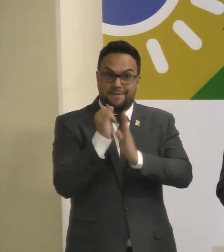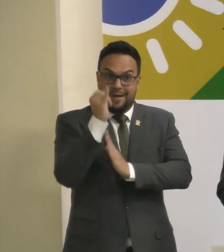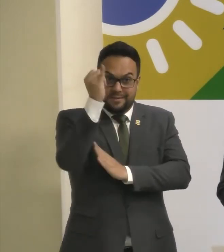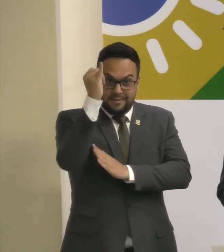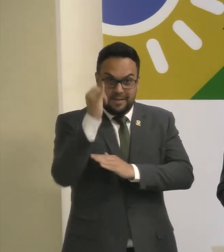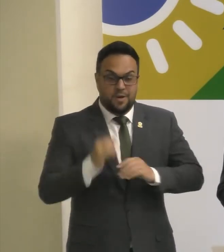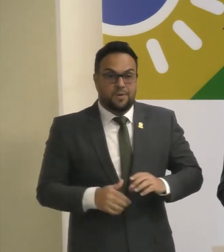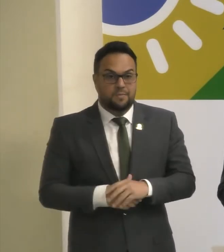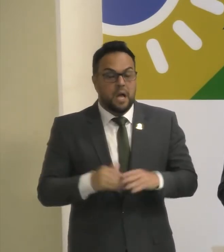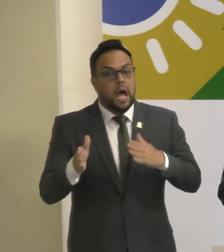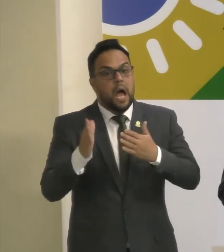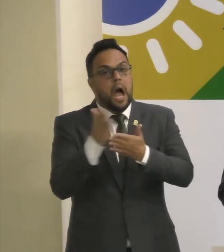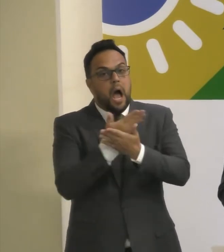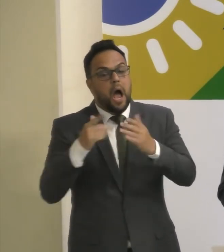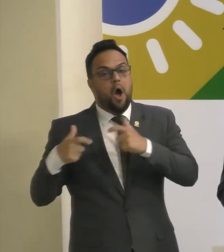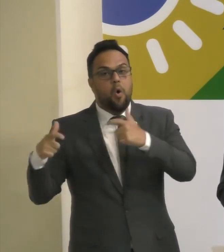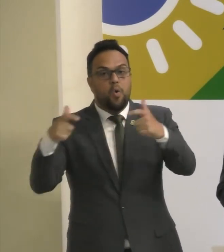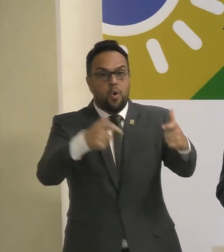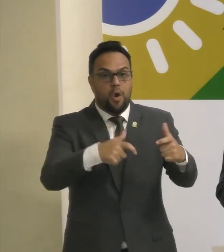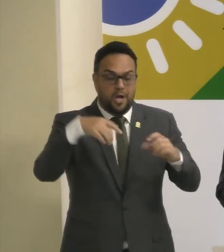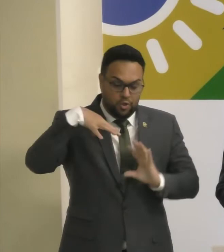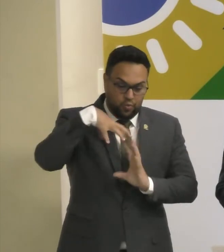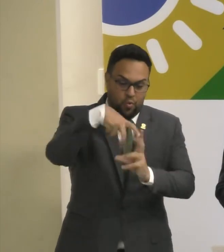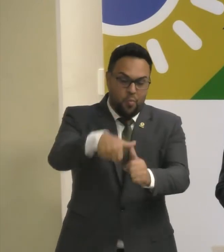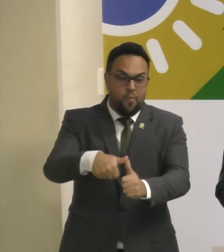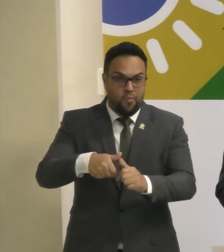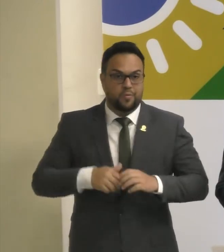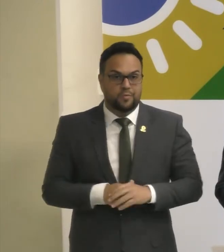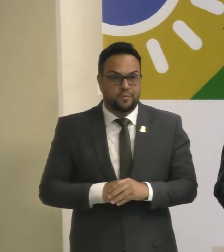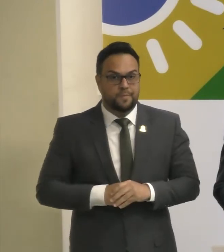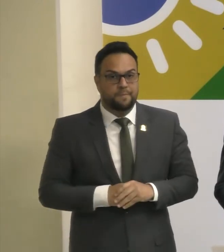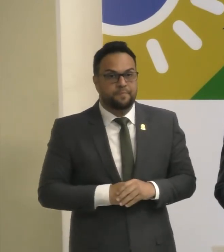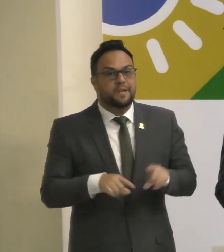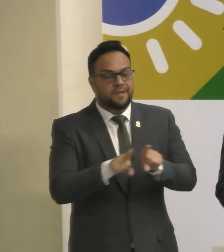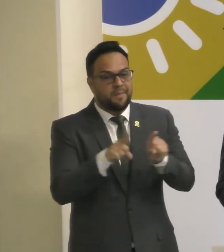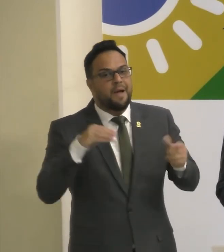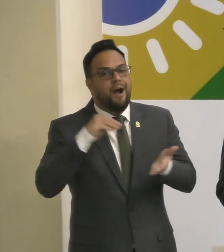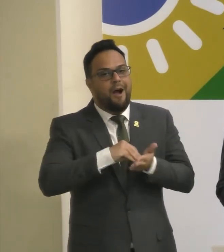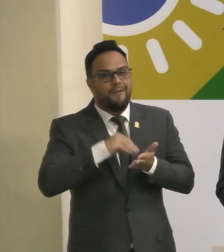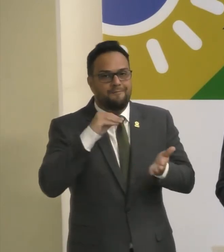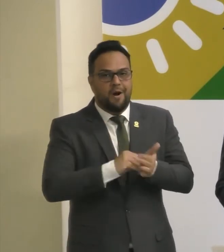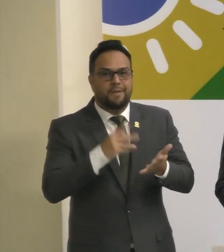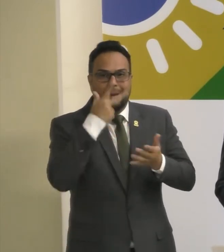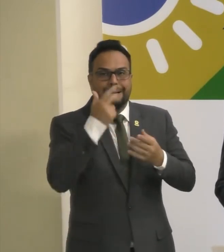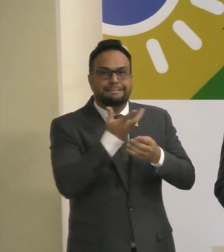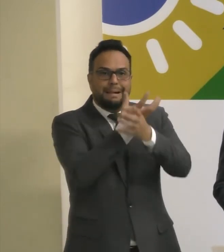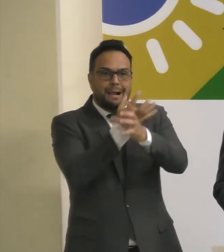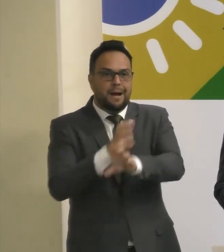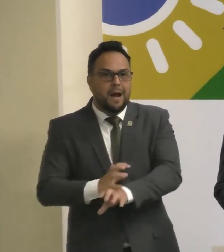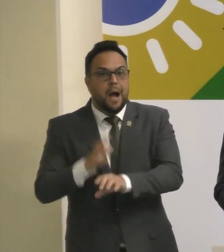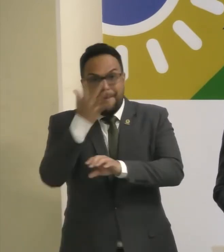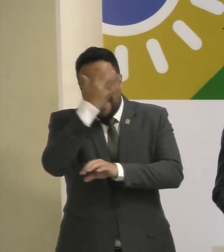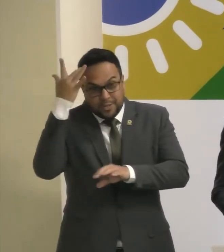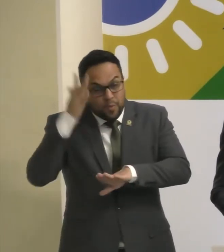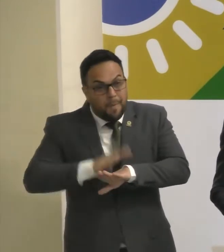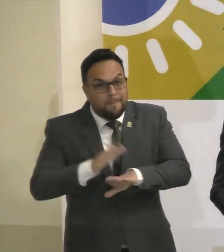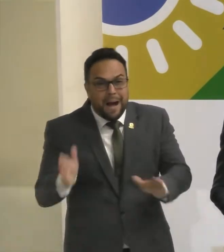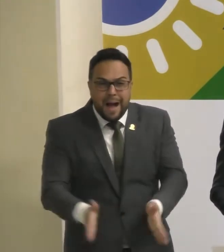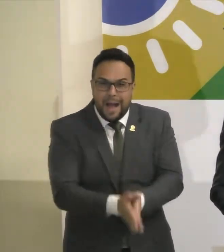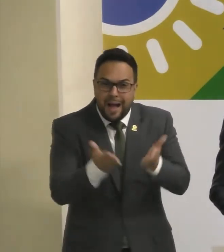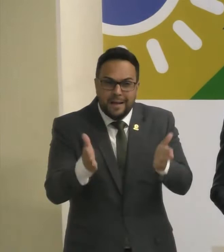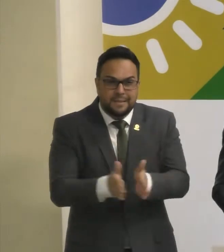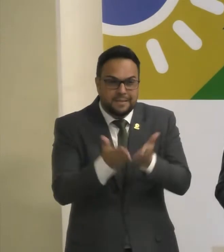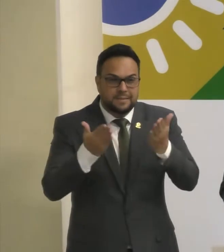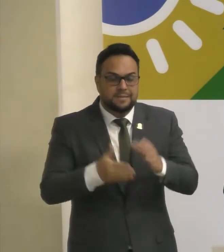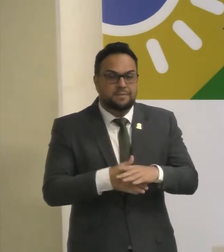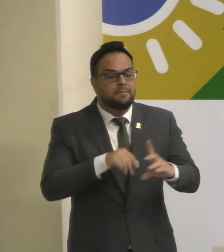em alguns locais do mundo até mesmo ao desabastecimento. Então, essas medidas, aos mais humildes, que atingem o